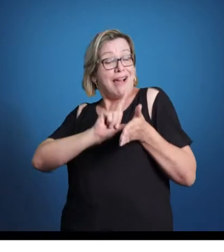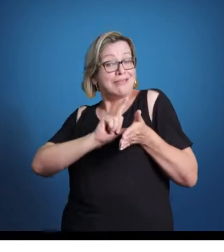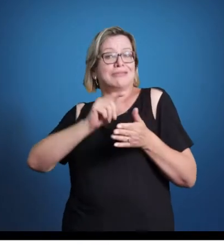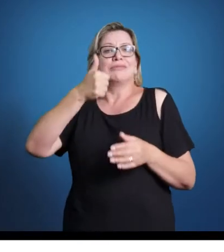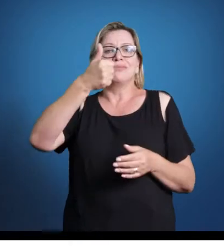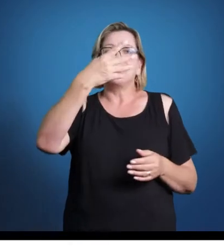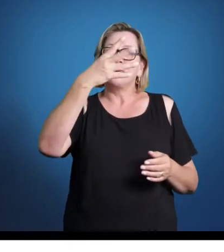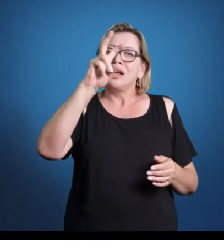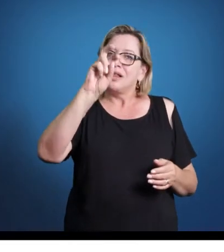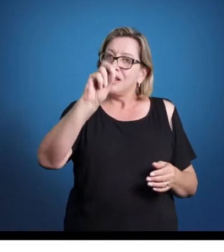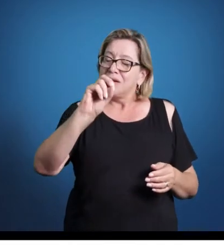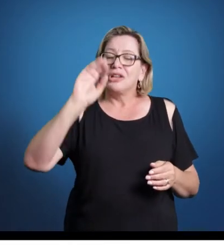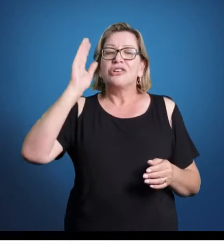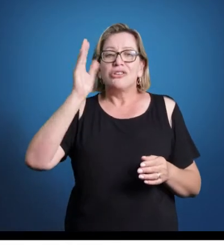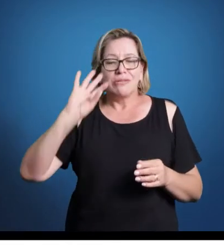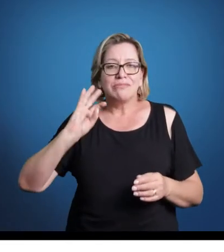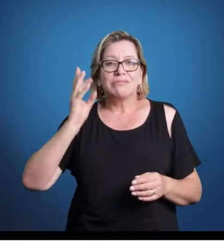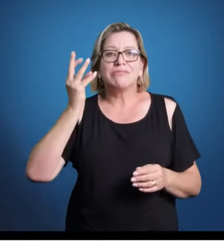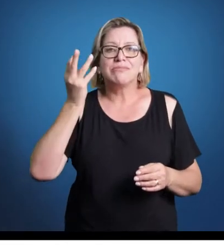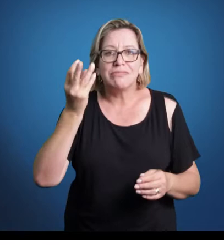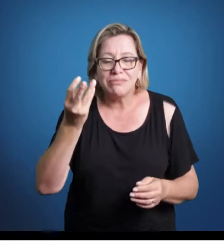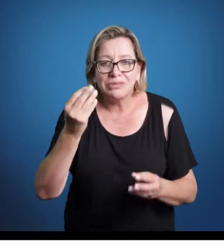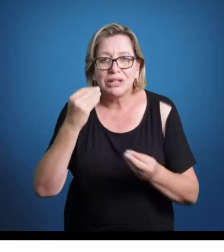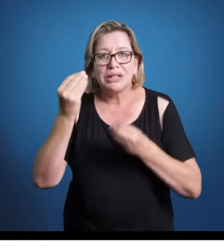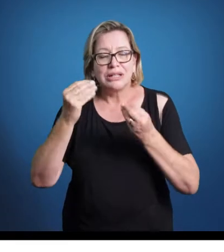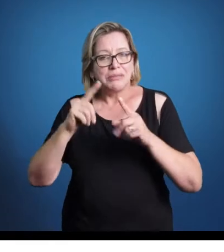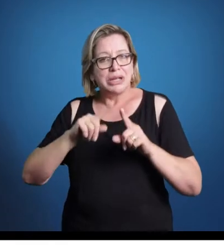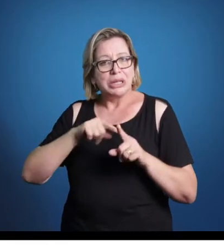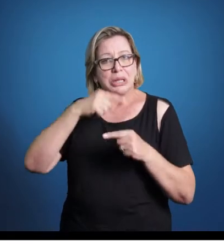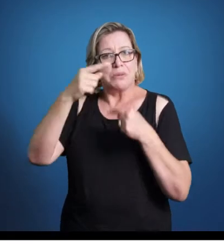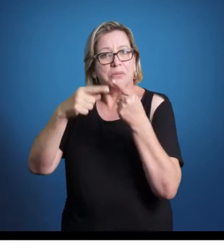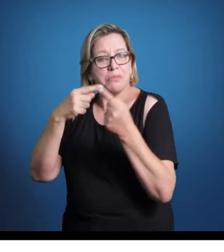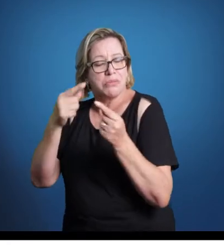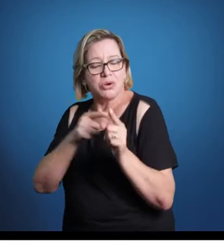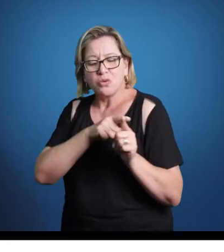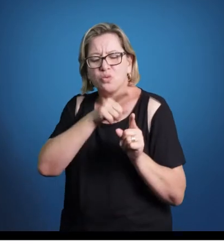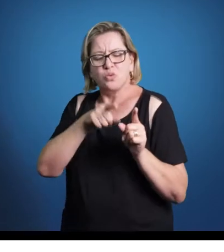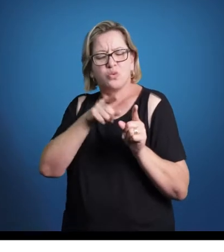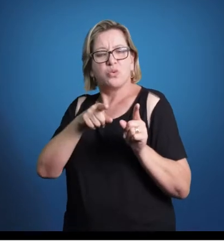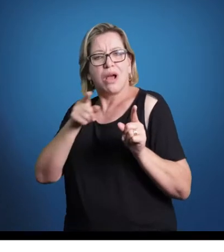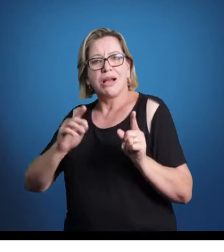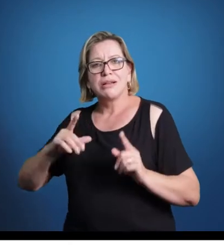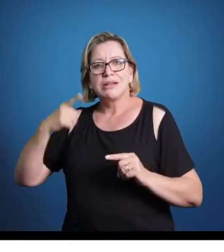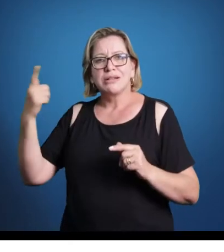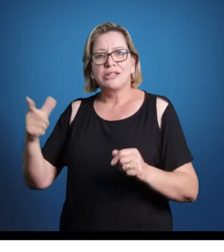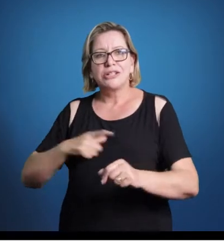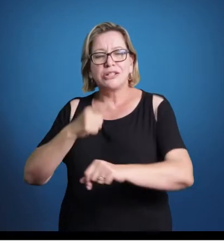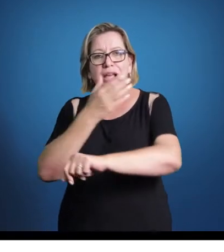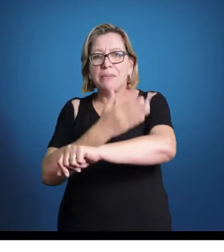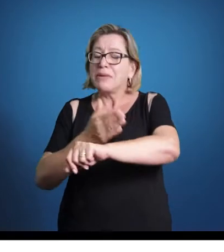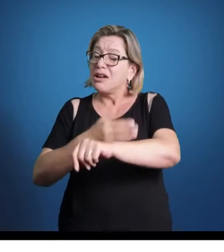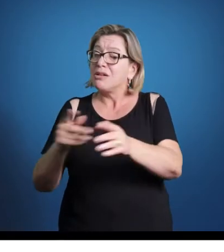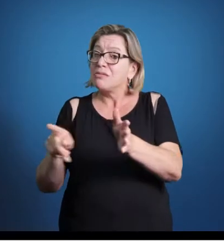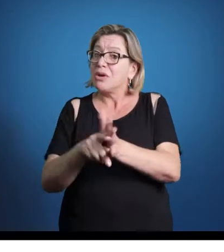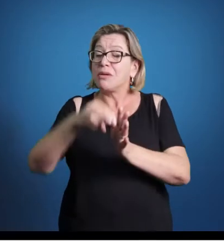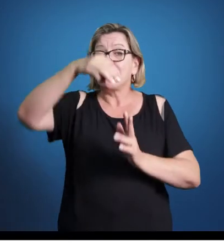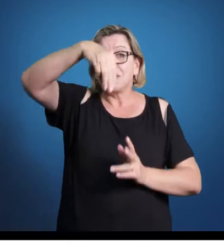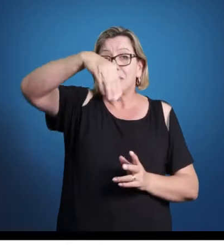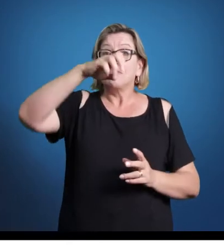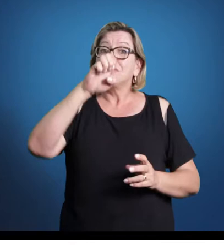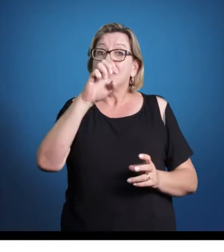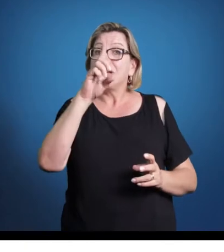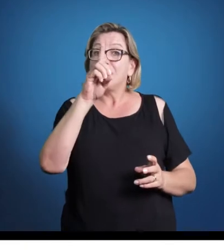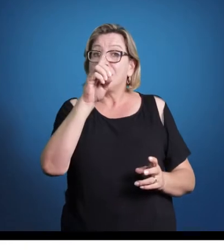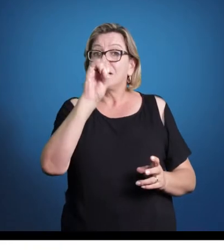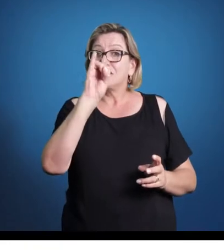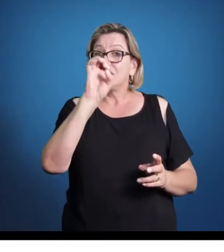pressupunham o que viria a acontecer depois, assim como posteriormente a 1450 continuou havendo práticas da música medieval, que é aquela prática